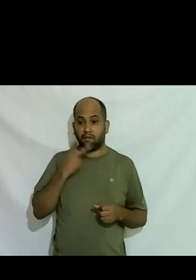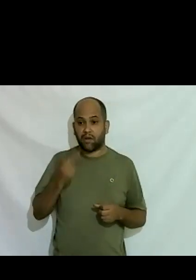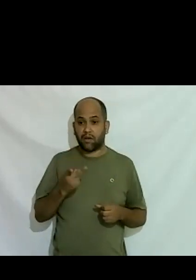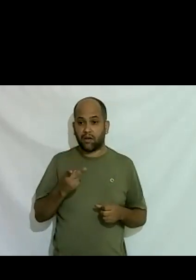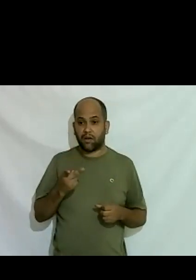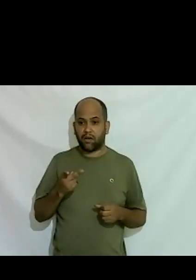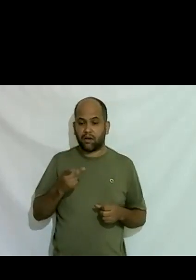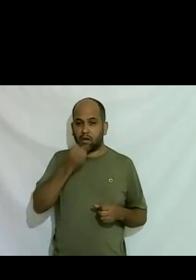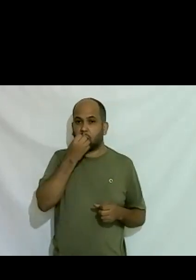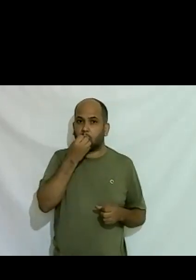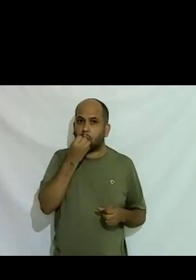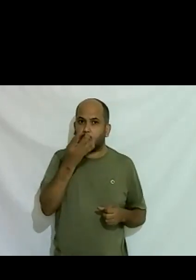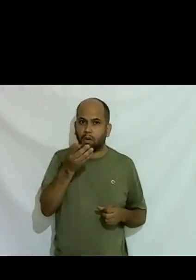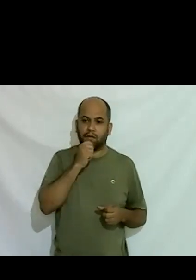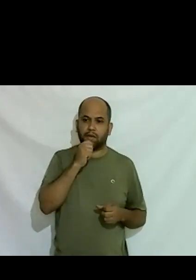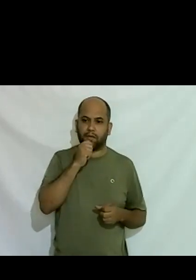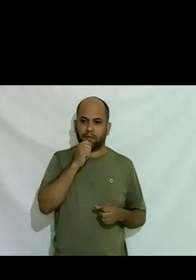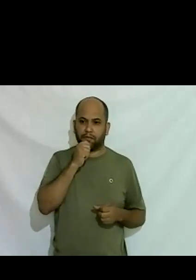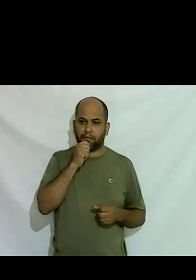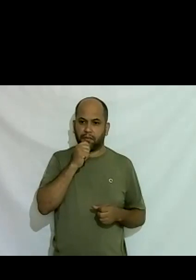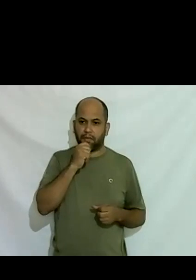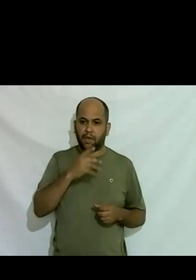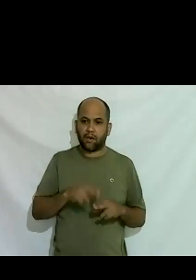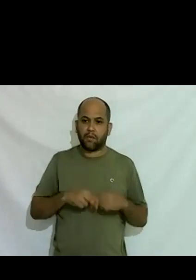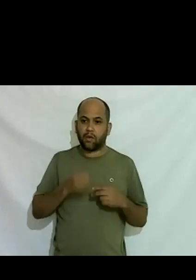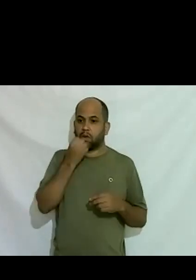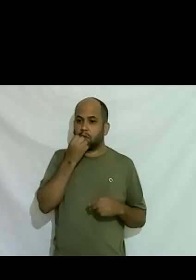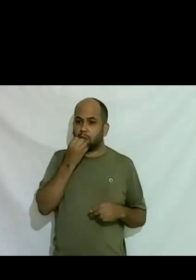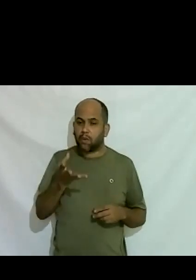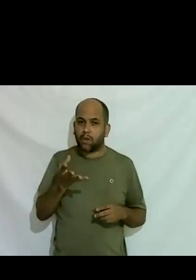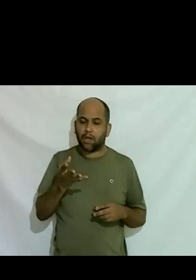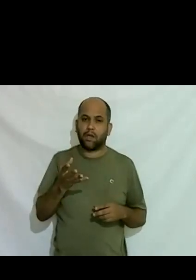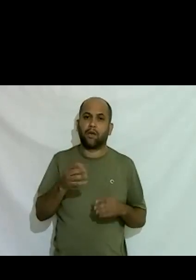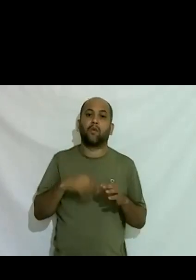conte e por não contar eu consegui construir uma vida